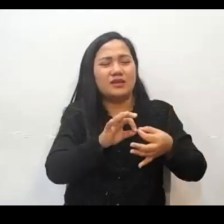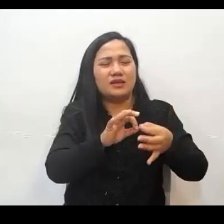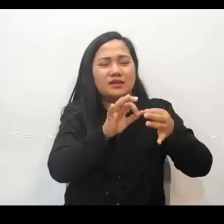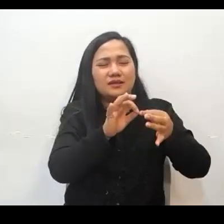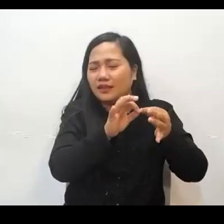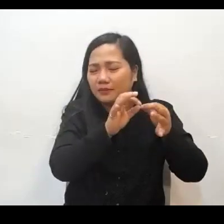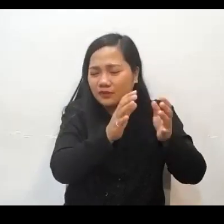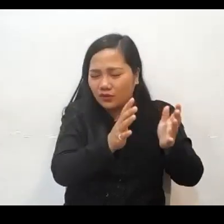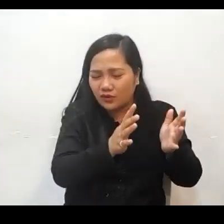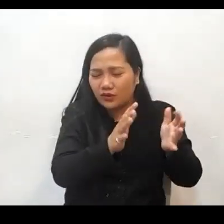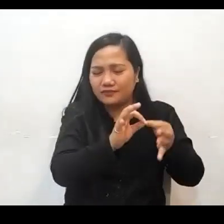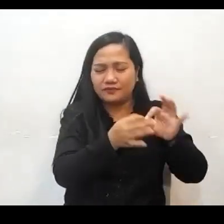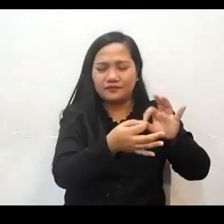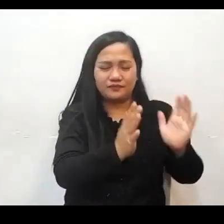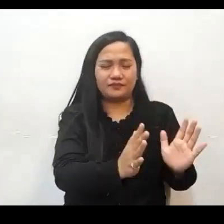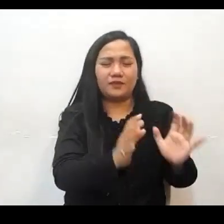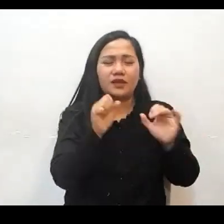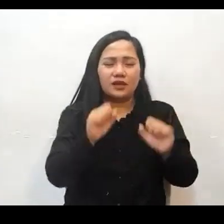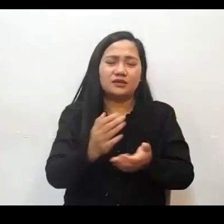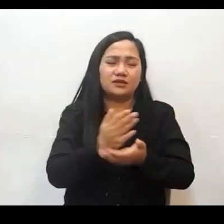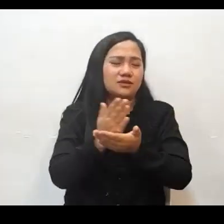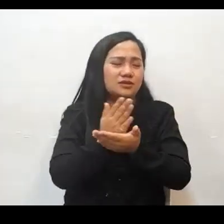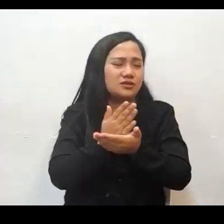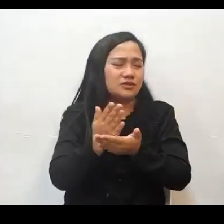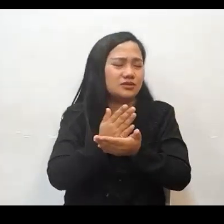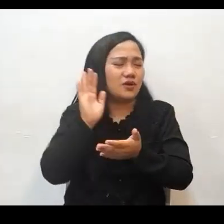tagapagsalin upang maihayag po ng may kalinawa ng inyong minsahe.